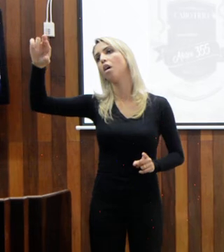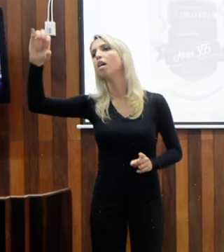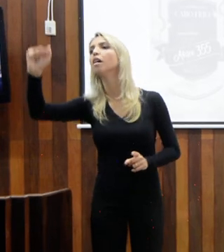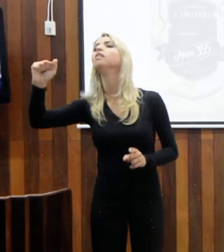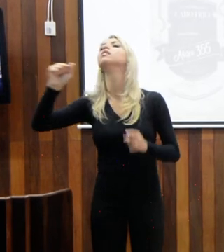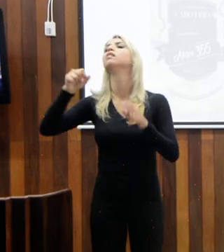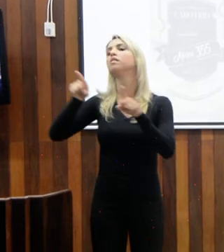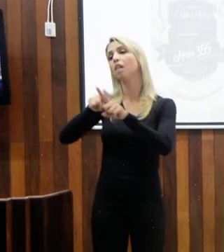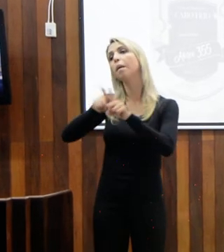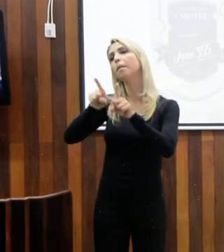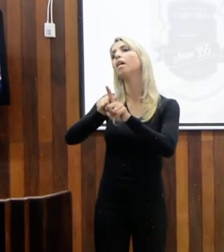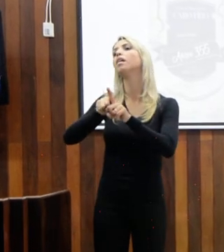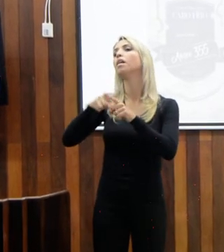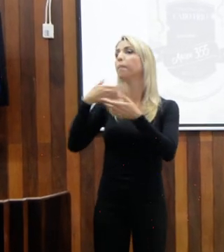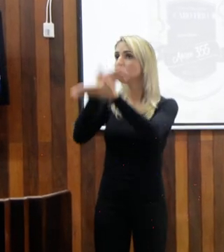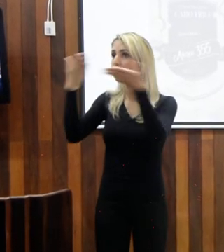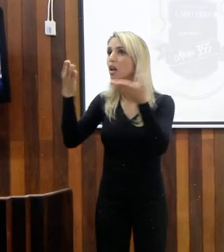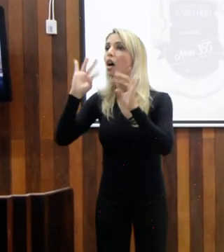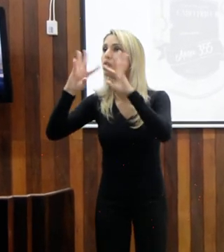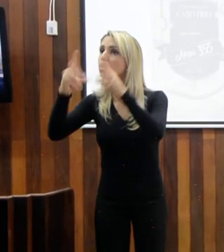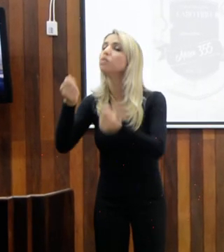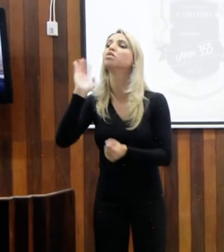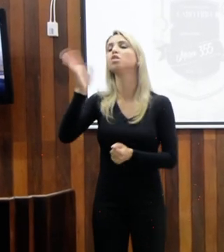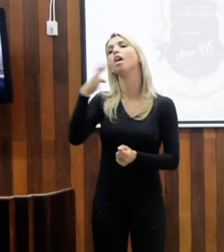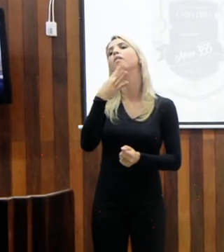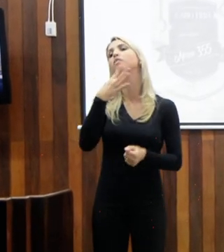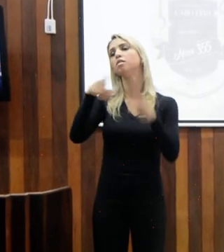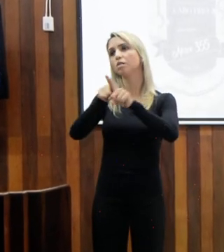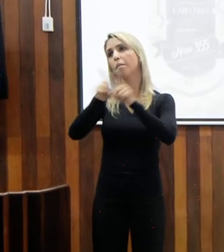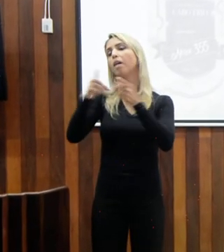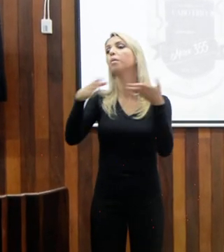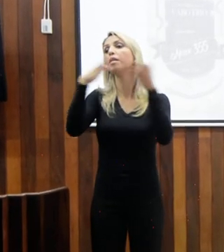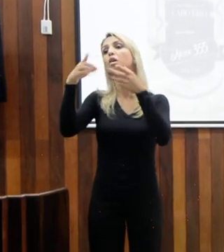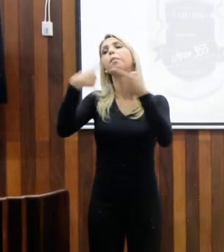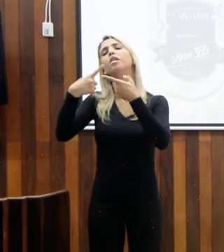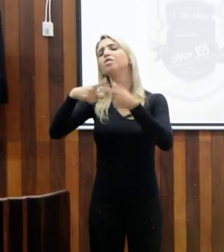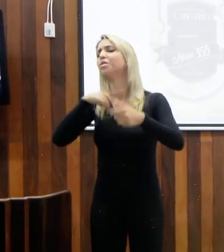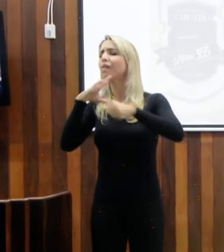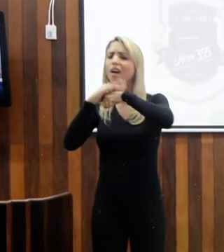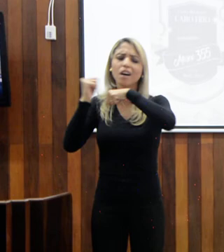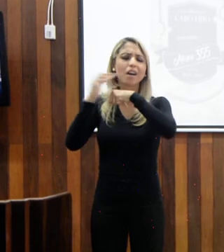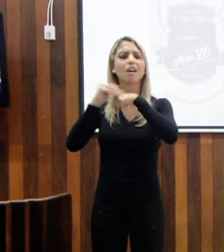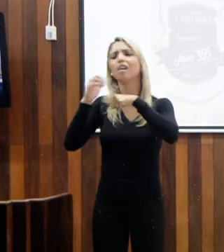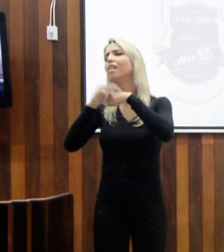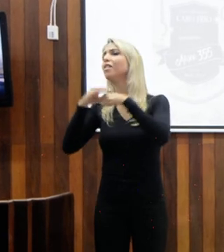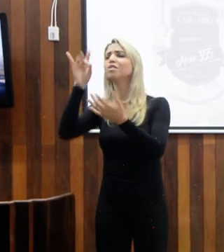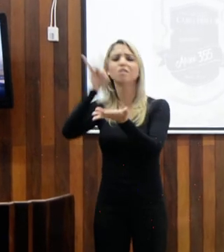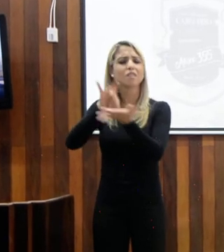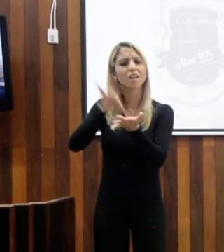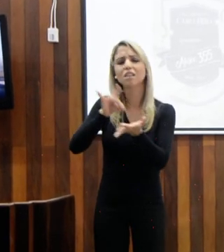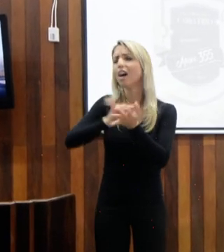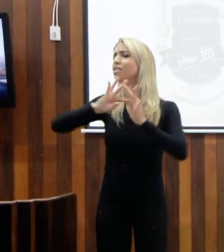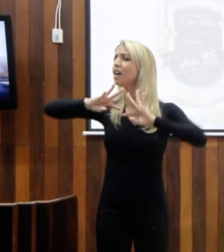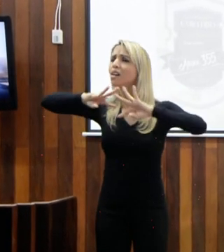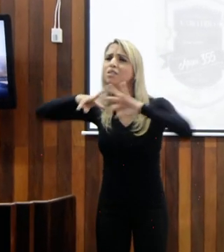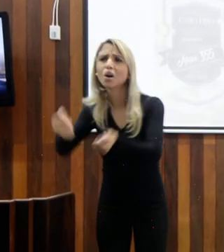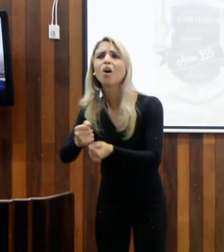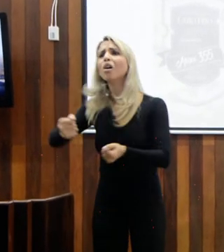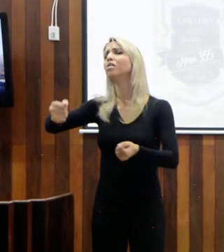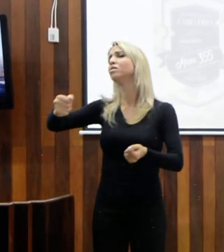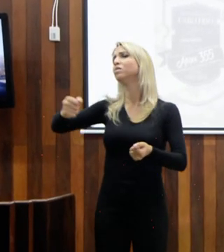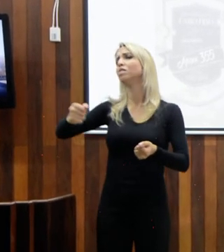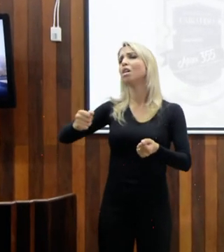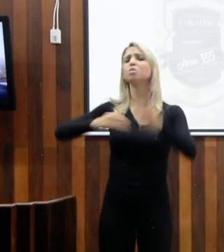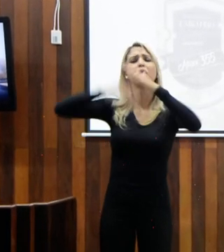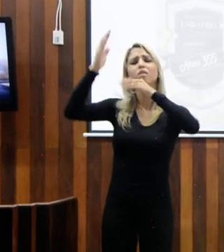outros que estavam na época porque ele tinha um carinho enorme por todos, da recepção aos serviços gerais, ele